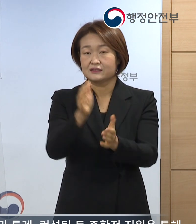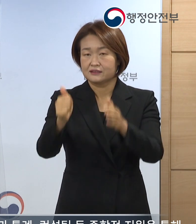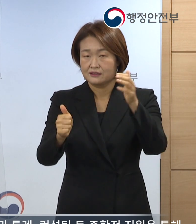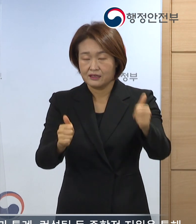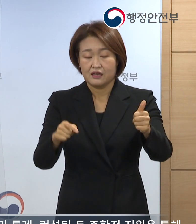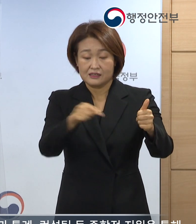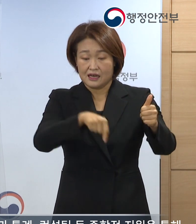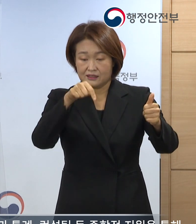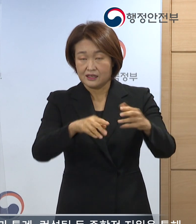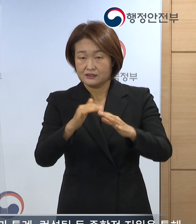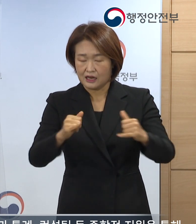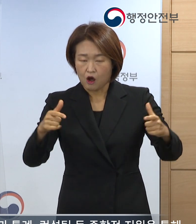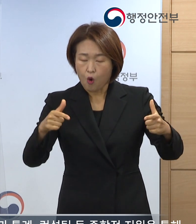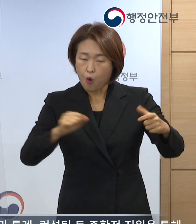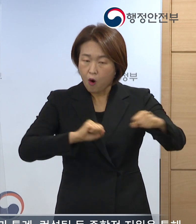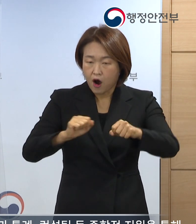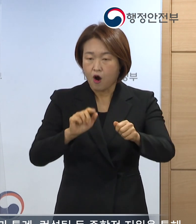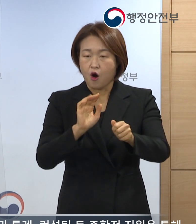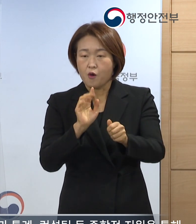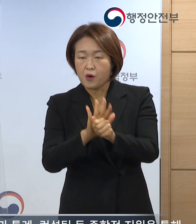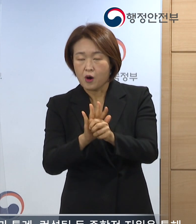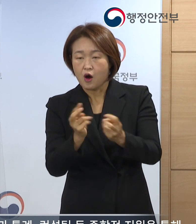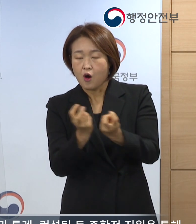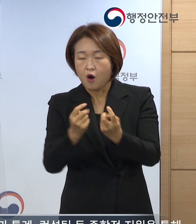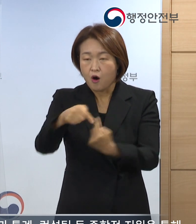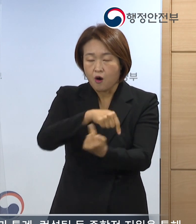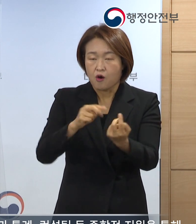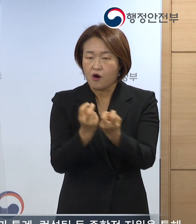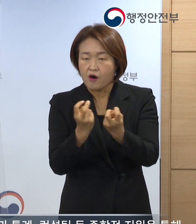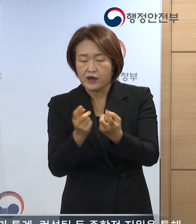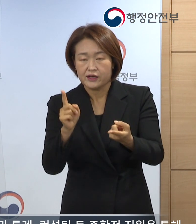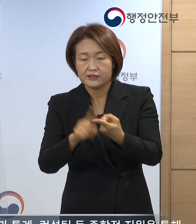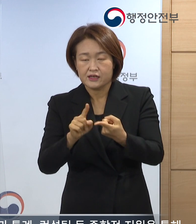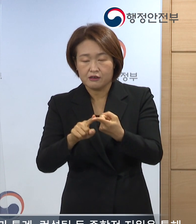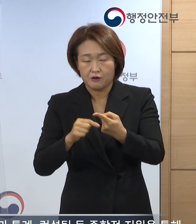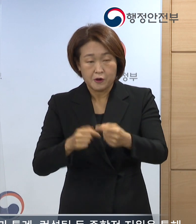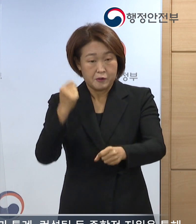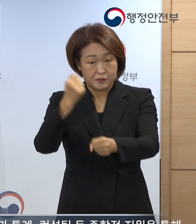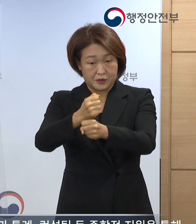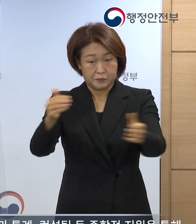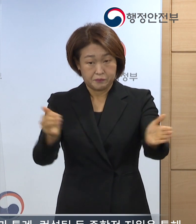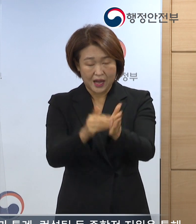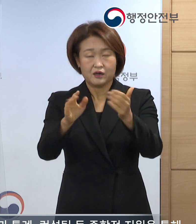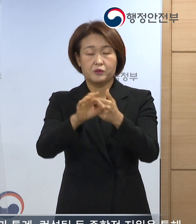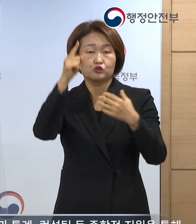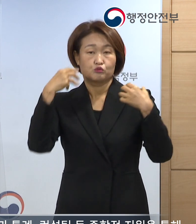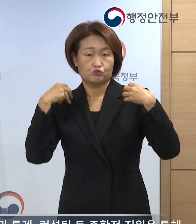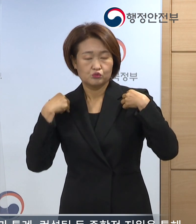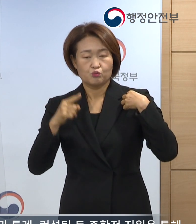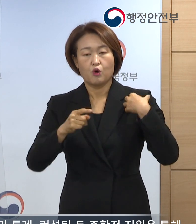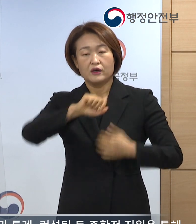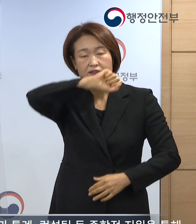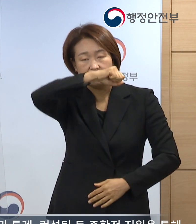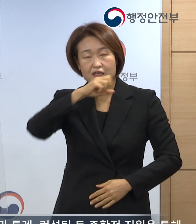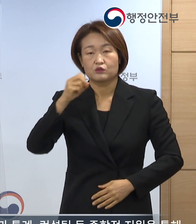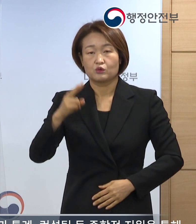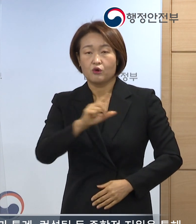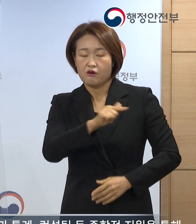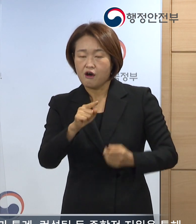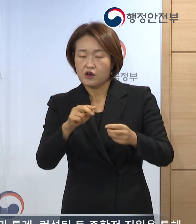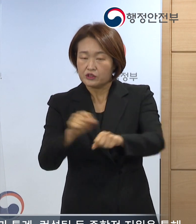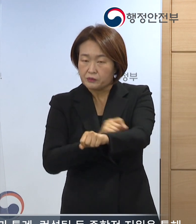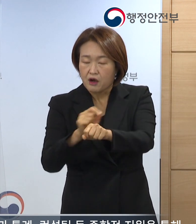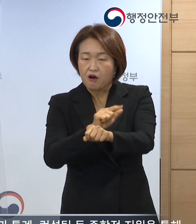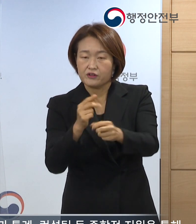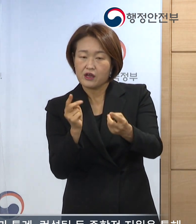활력 계획을 수립하면 정부는 재원과 특례, 컨설팅 등 종합적 지원을 통해 지역별 정책